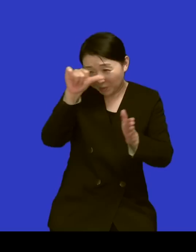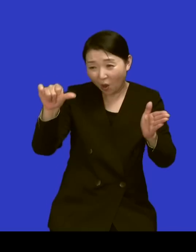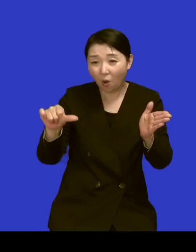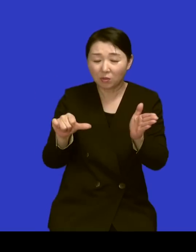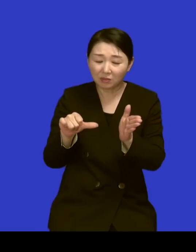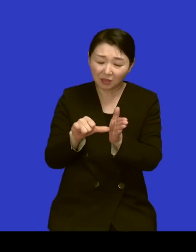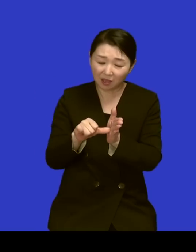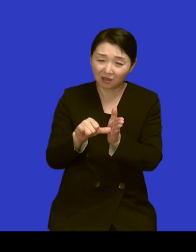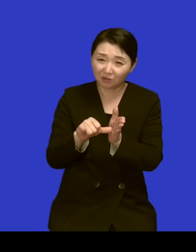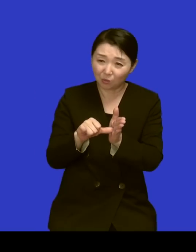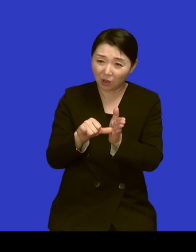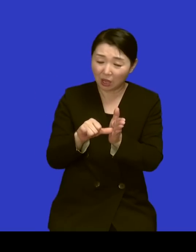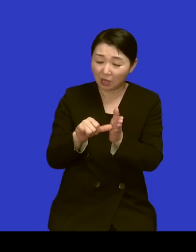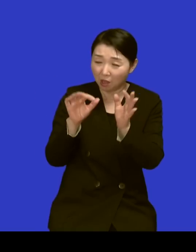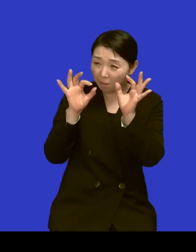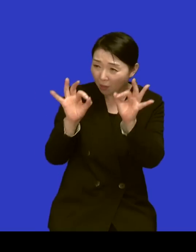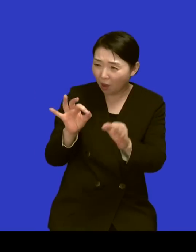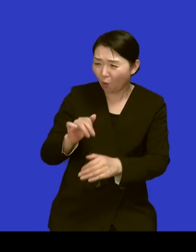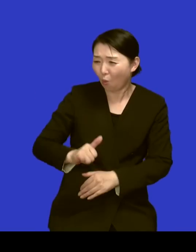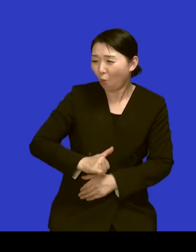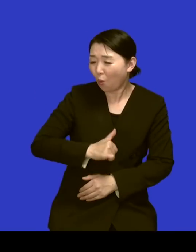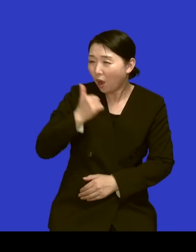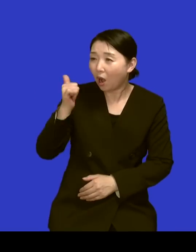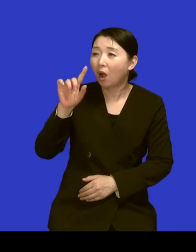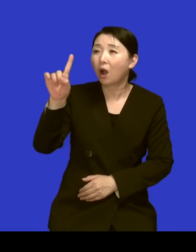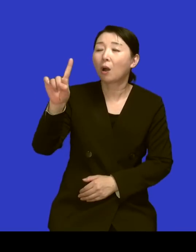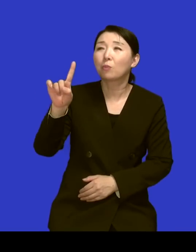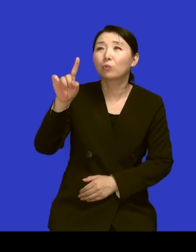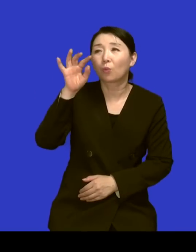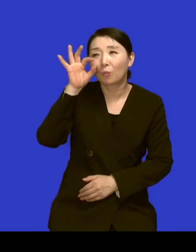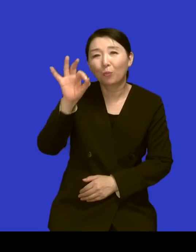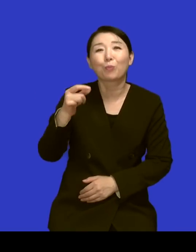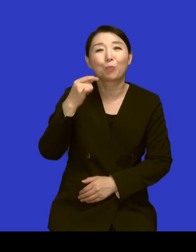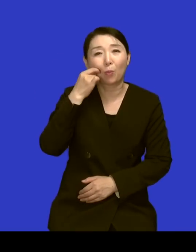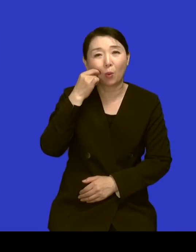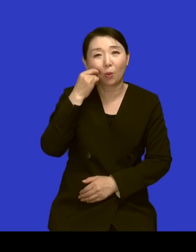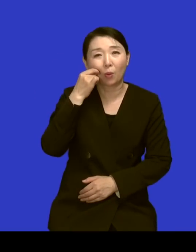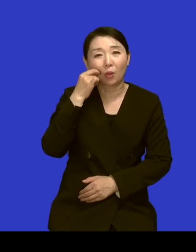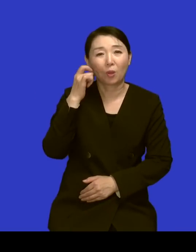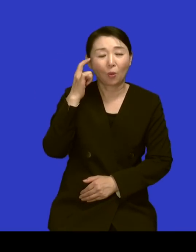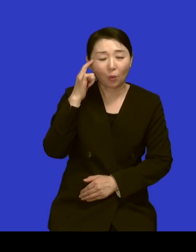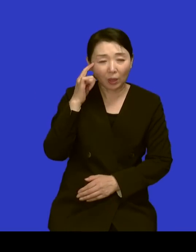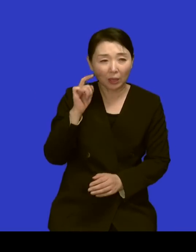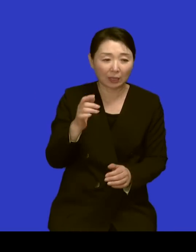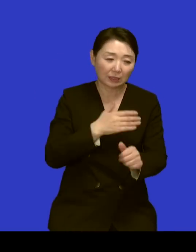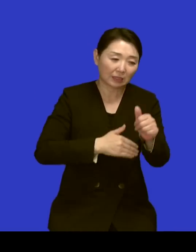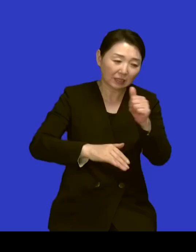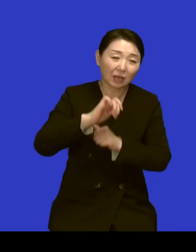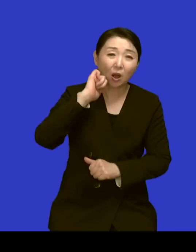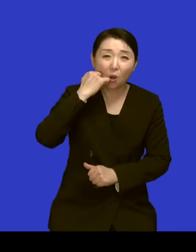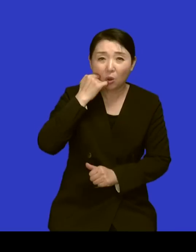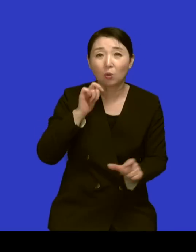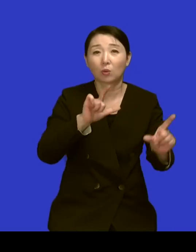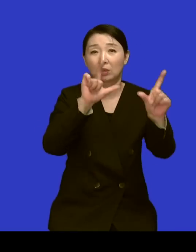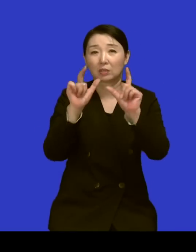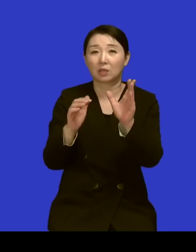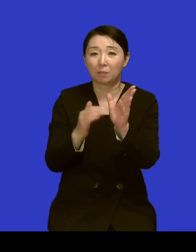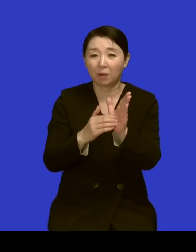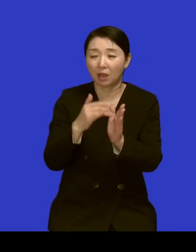한 번도 본 적이 없어요 아 그 얼마나 어려운 세월을 지내셨을 텐데 화낸 모습을 한 번도